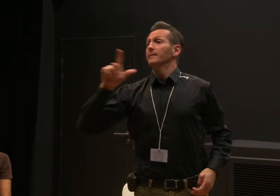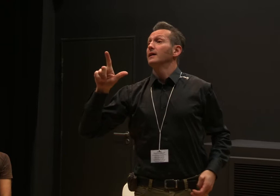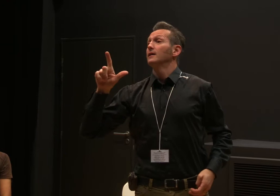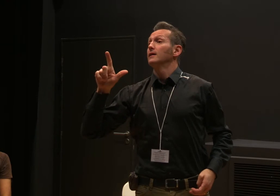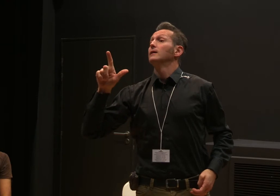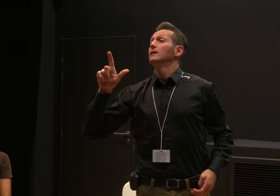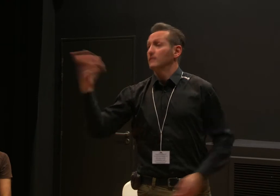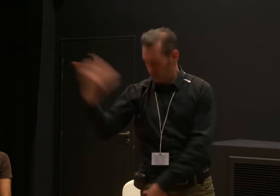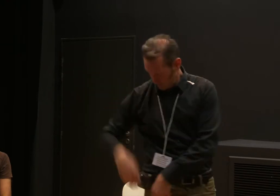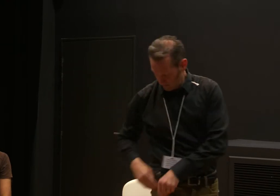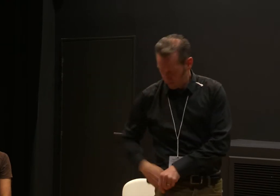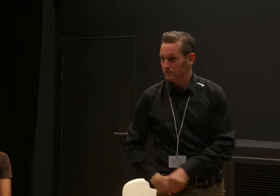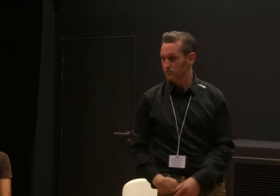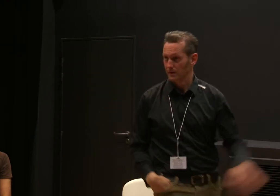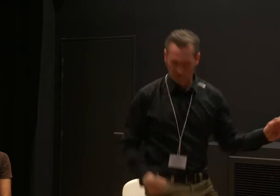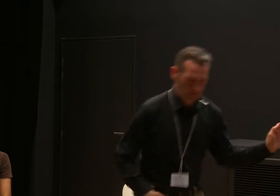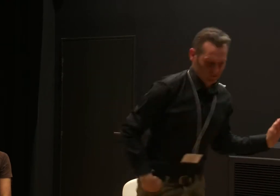Jamel. Quel est le signe de Jamel ?